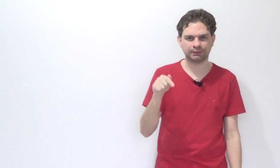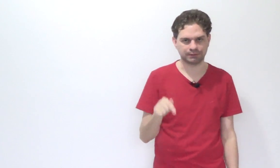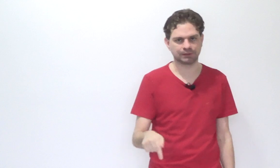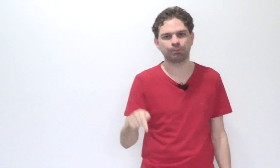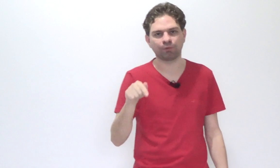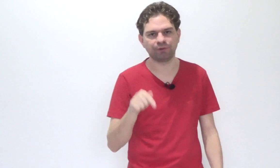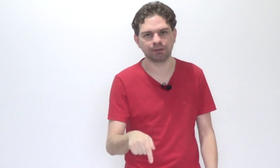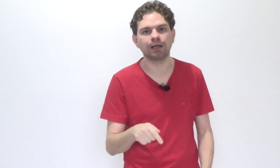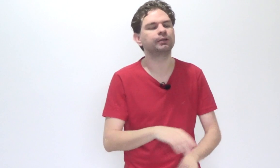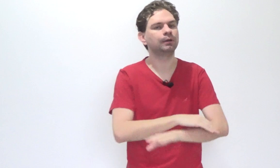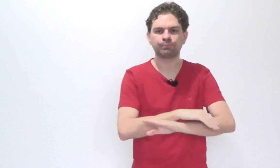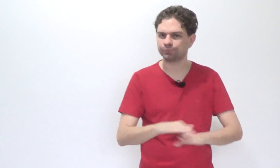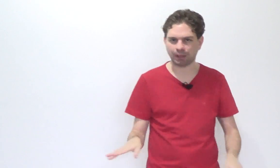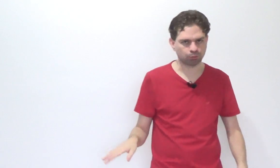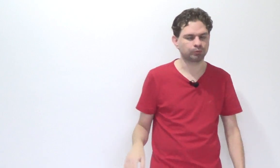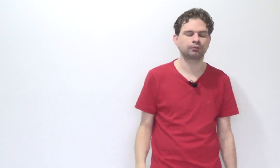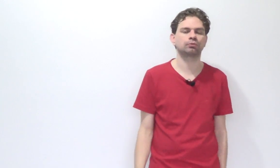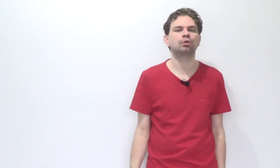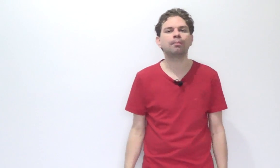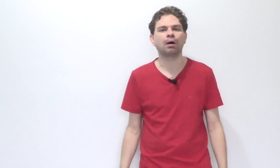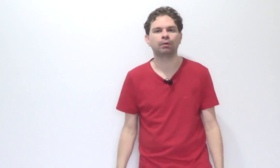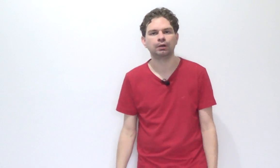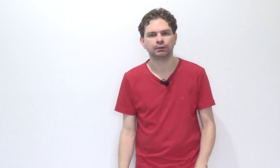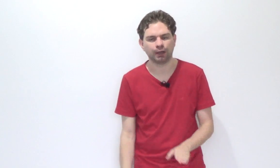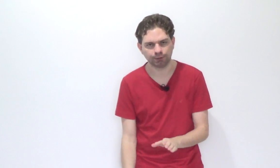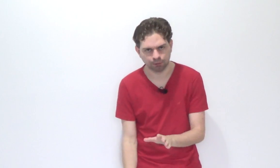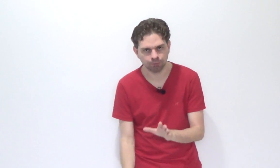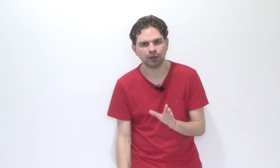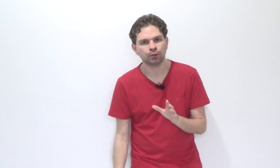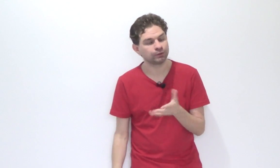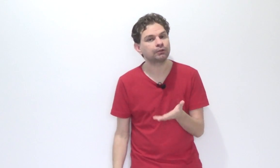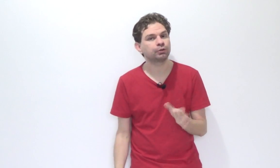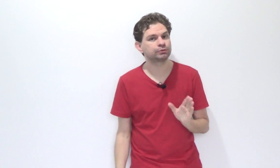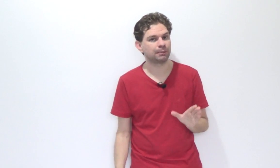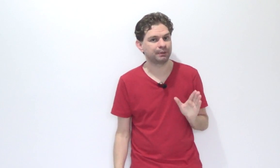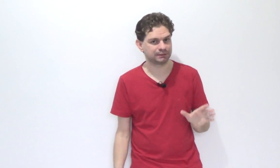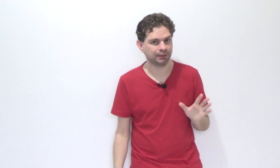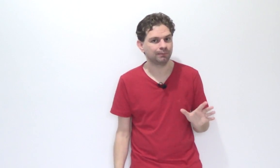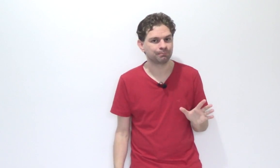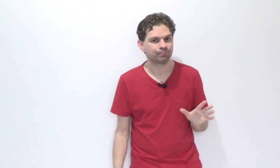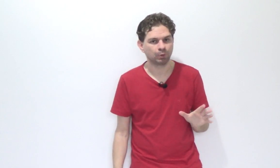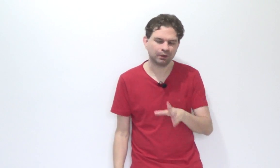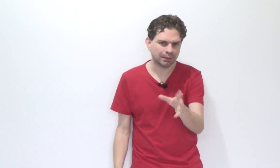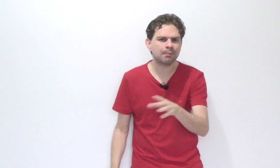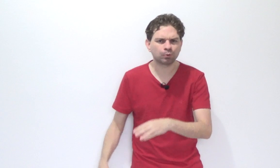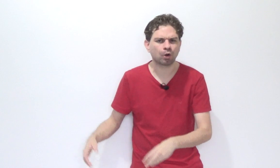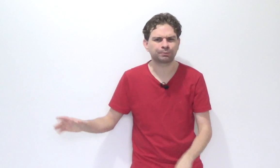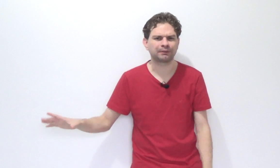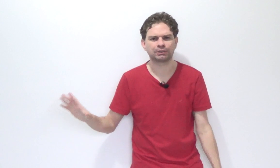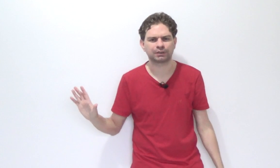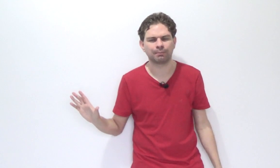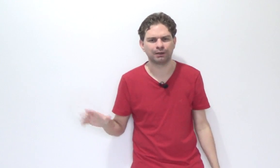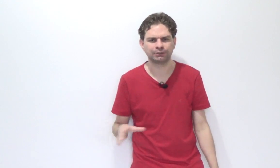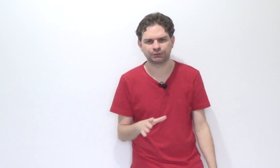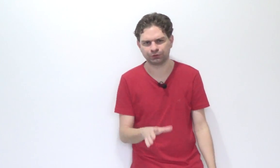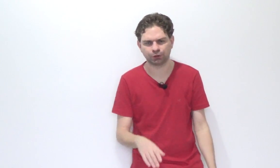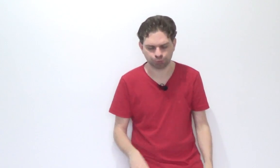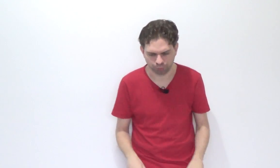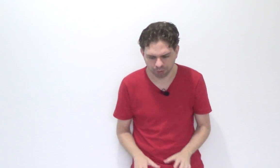decisão proferida ali está tudo dentro do normal. Então, cuidado que no CPC, ou até mesmo no Código de Processo Trabalhista, se você já estudou,